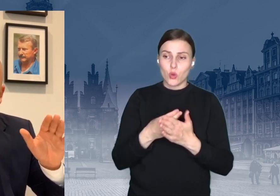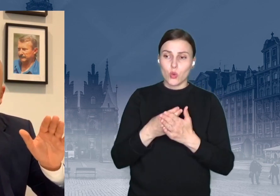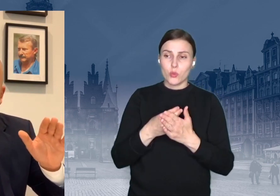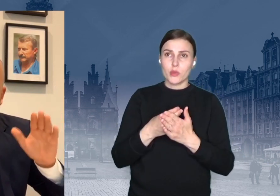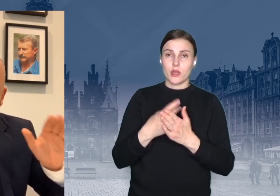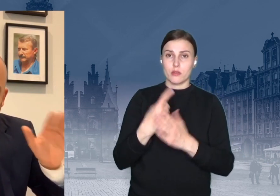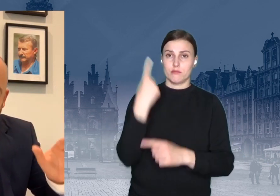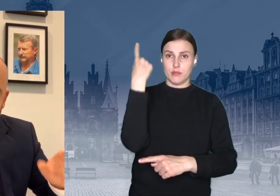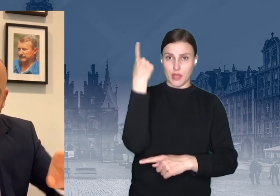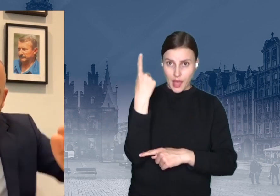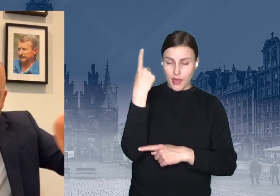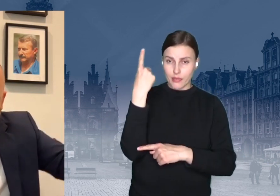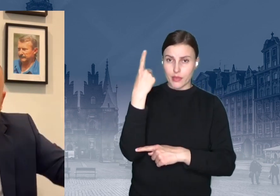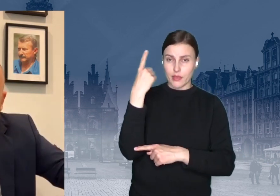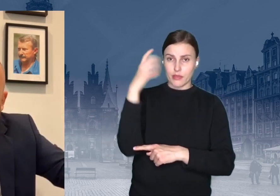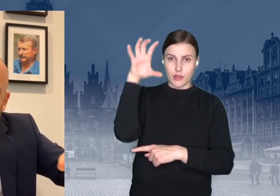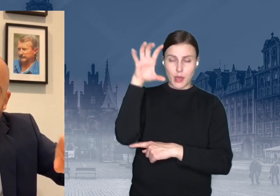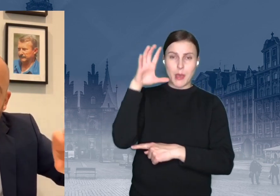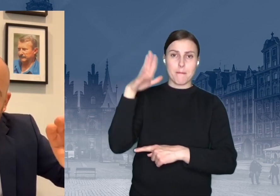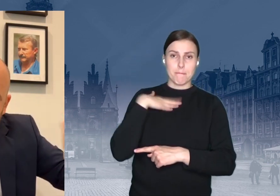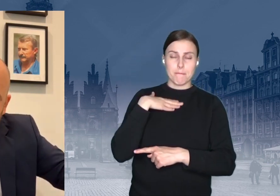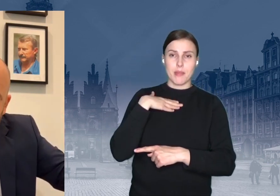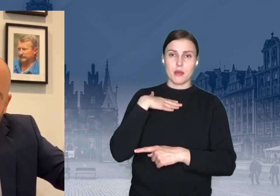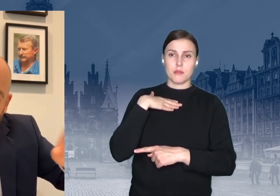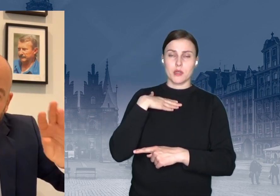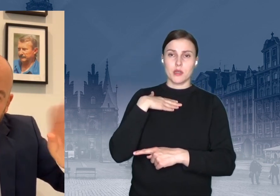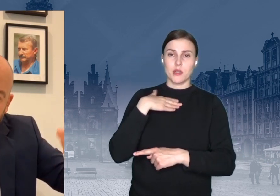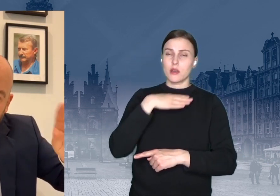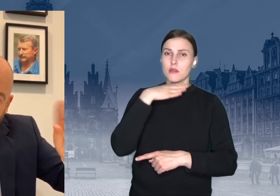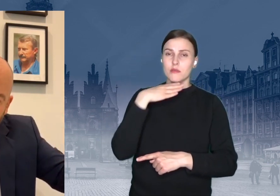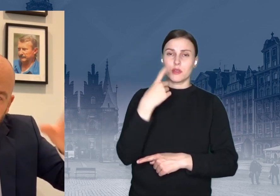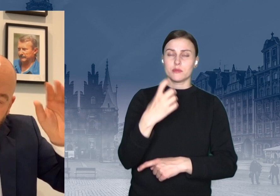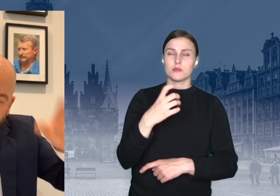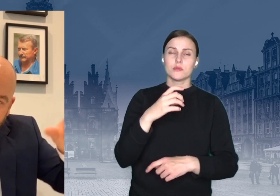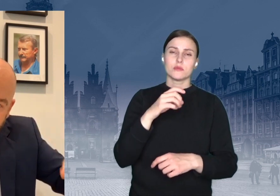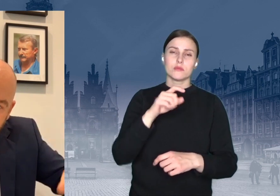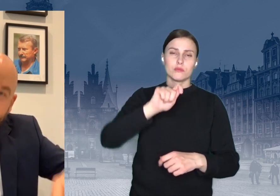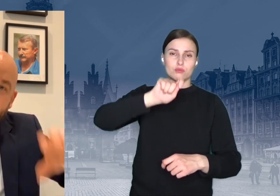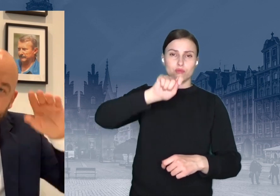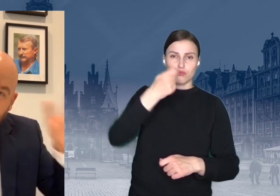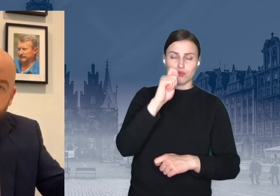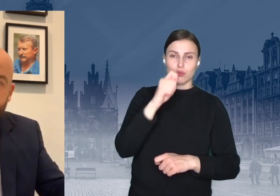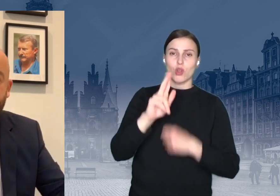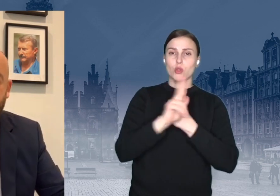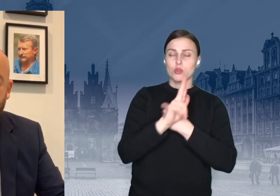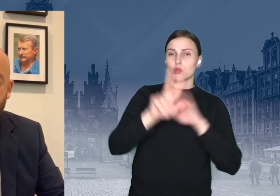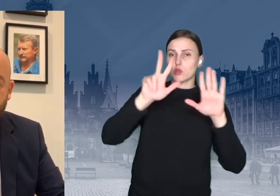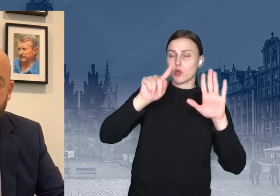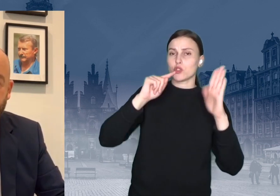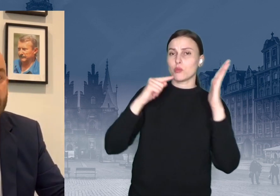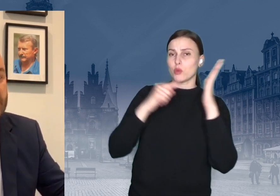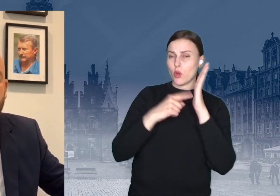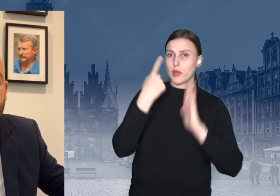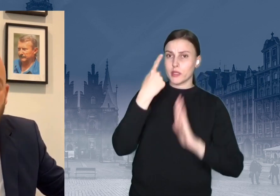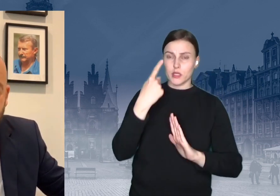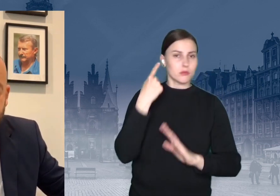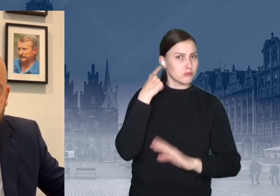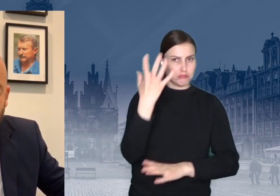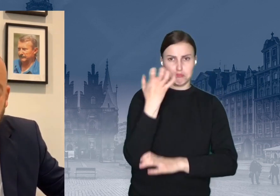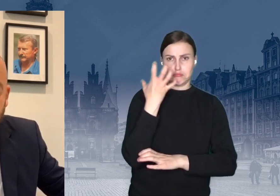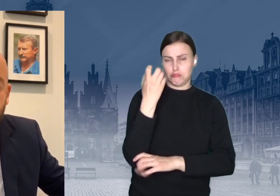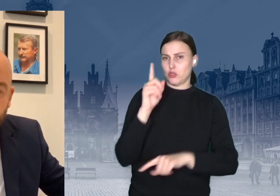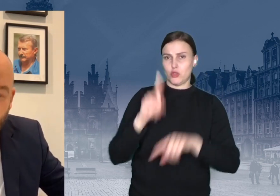mamy swoją falę w radiu, ustawiacie radio na częstotliwości 88,1 i słuchacie po prostu tego filmu.